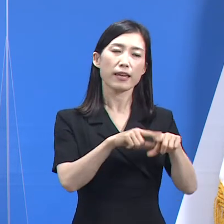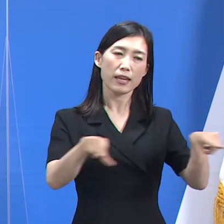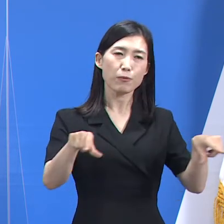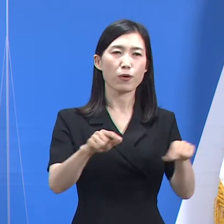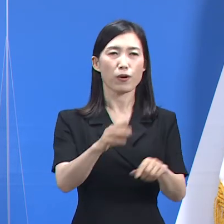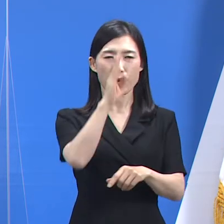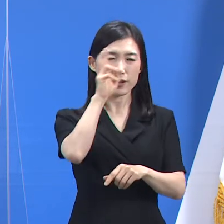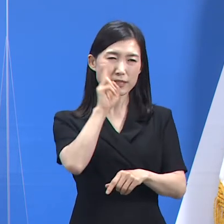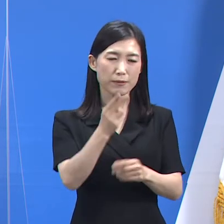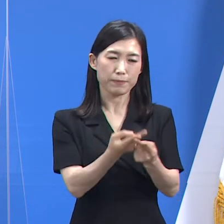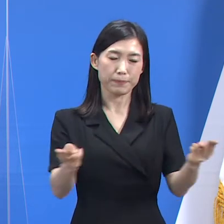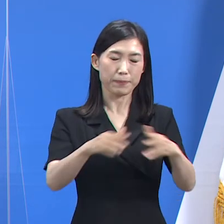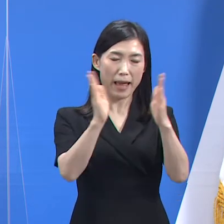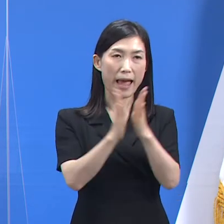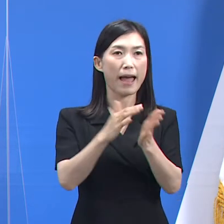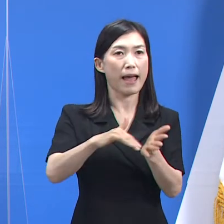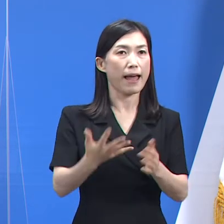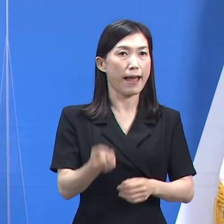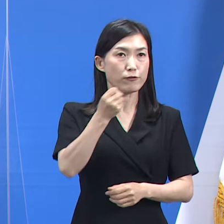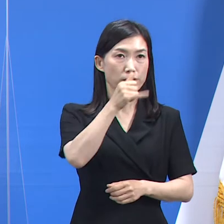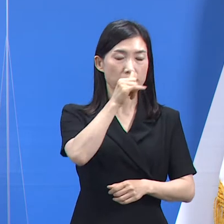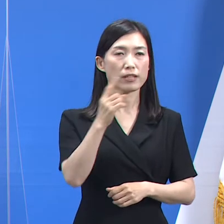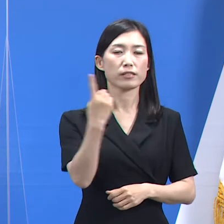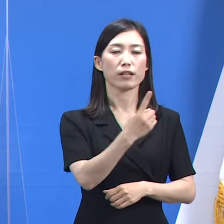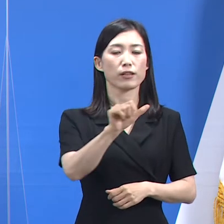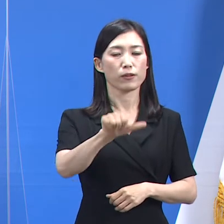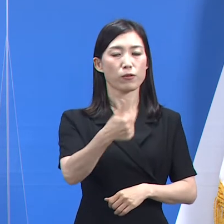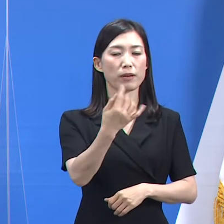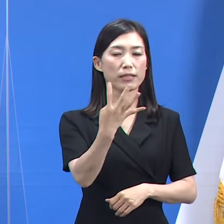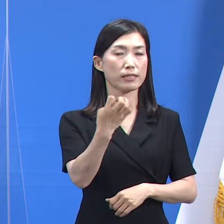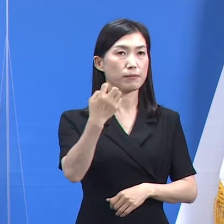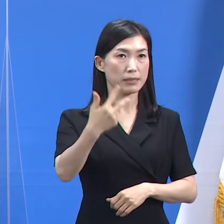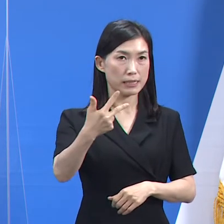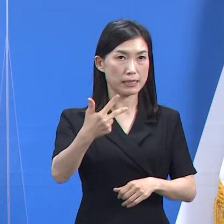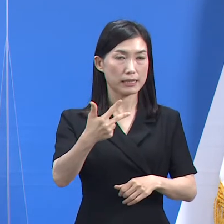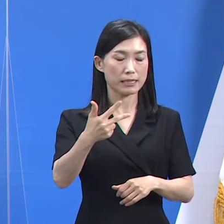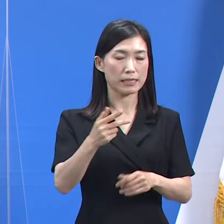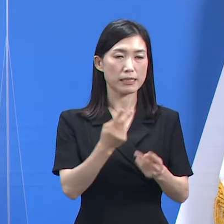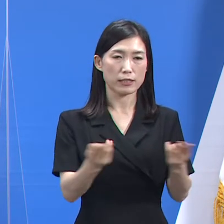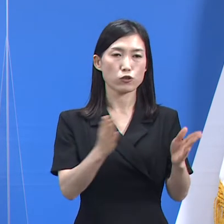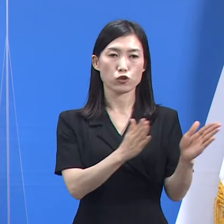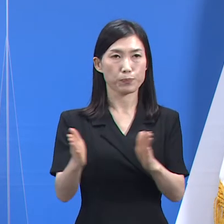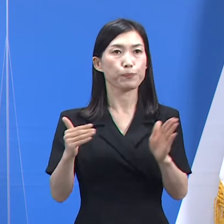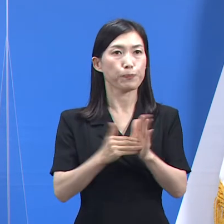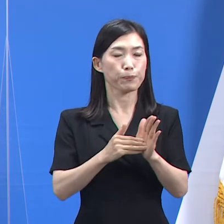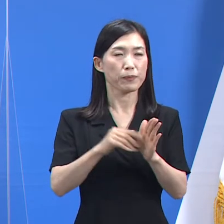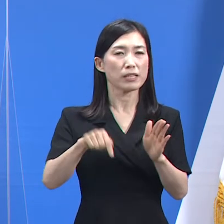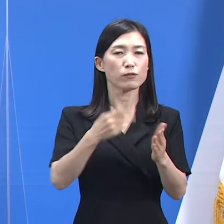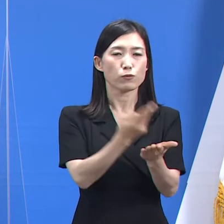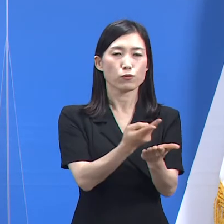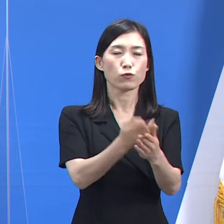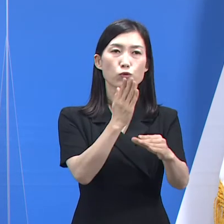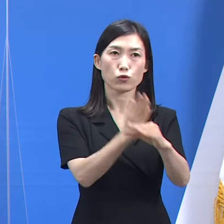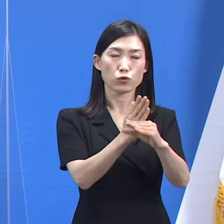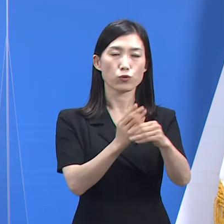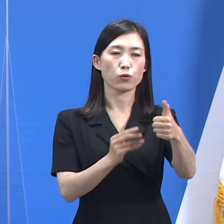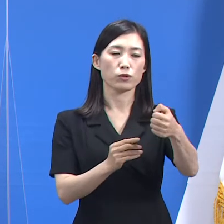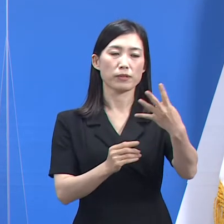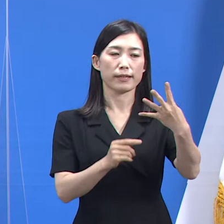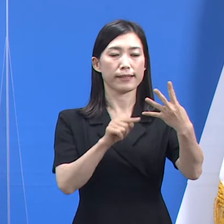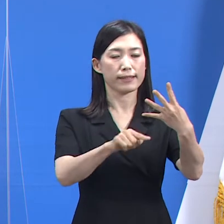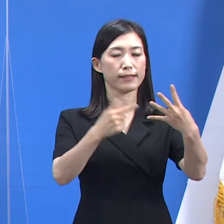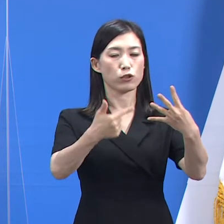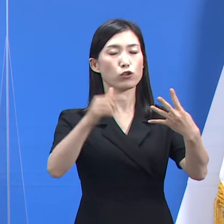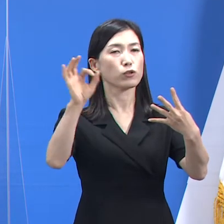도내 의료기관 확보 병상은 총 1,547개입니다. 현재 병상 가동률은 54.6